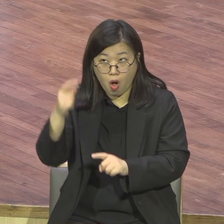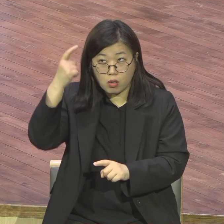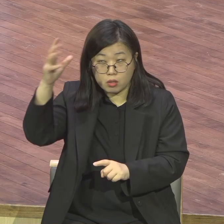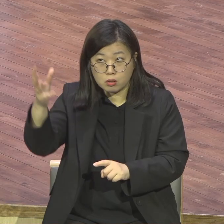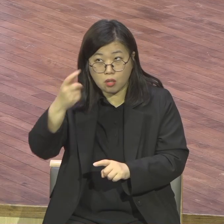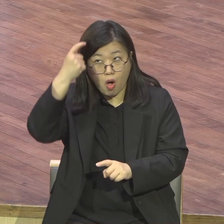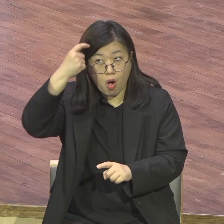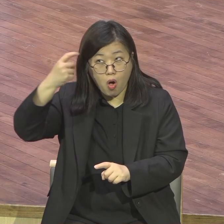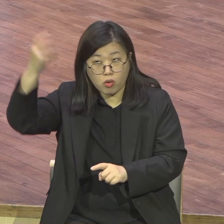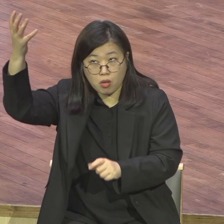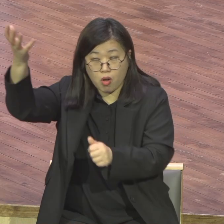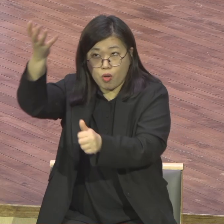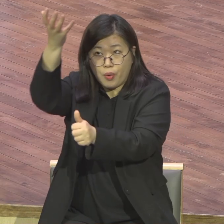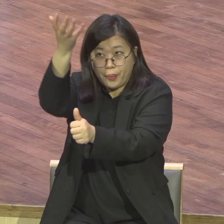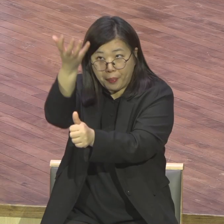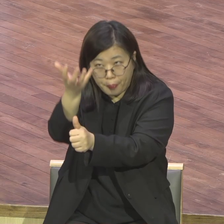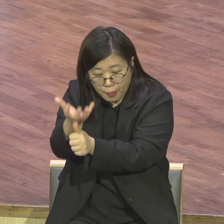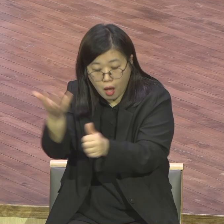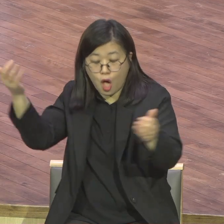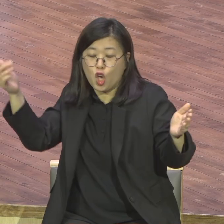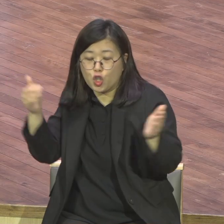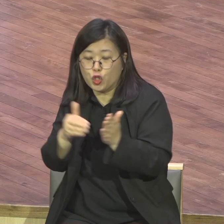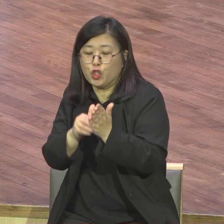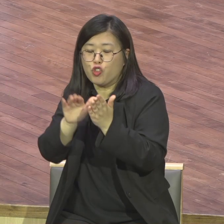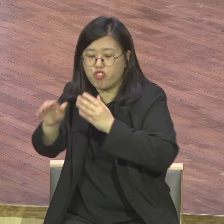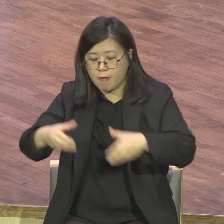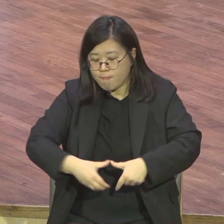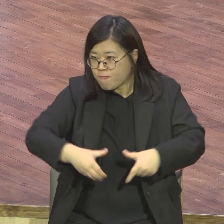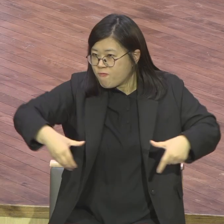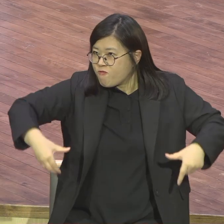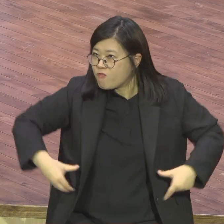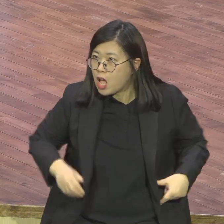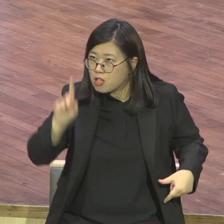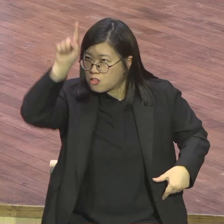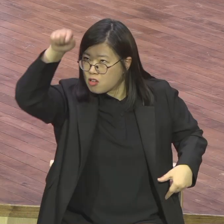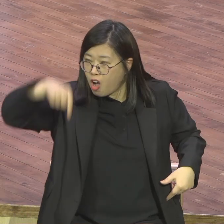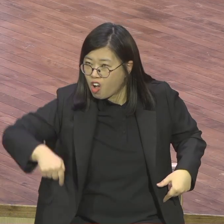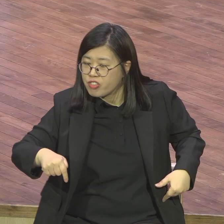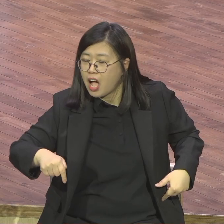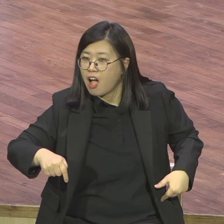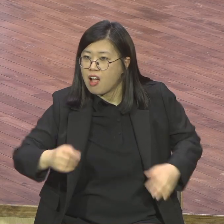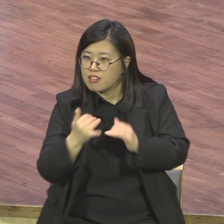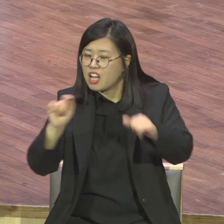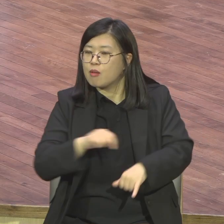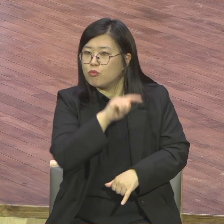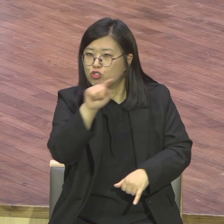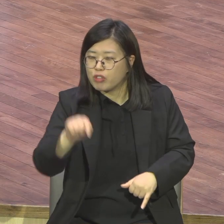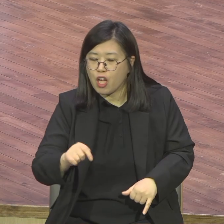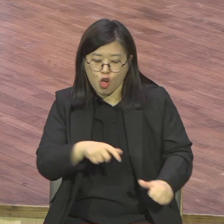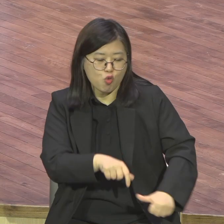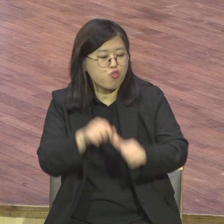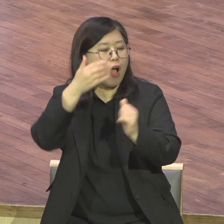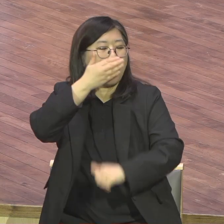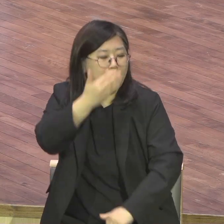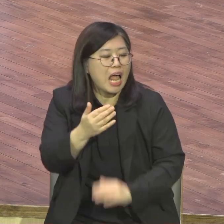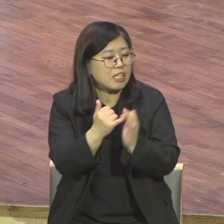예수가 크리스다 천하의 구원을 받는 다름이 준 지가 없다 그 소리 빵빵치는 베드로 DNA가 바뀌었어요